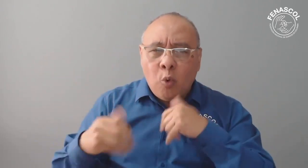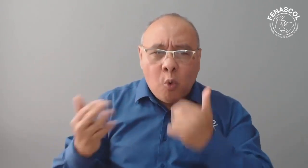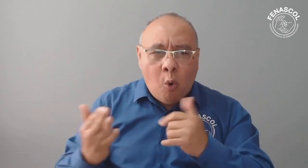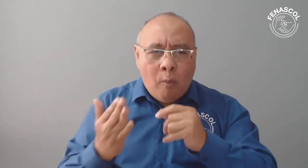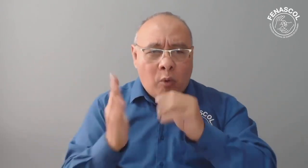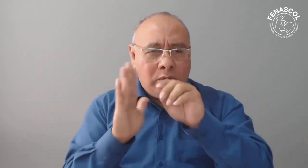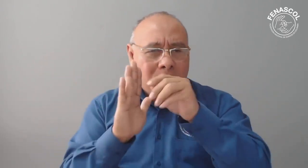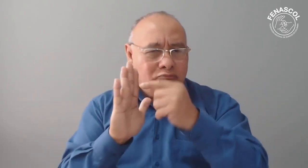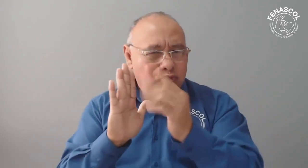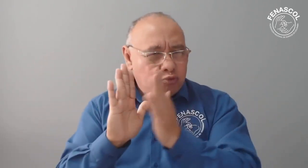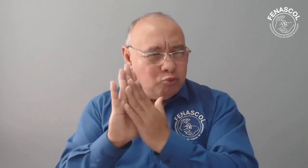apoyos auditivos.